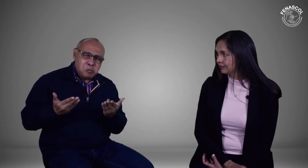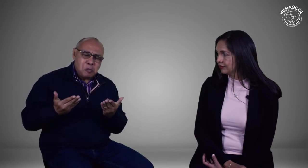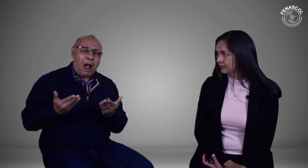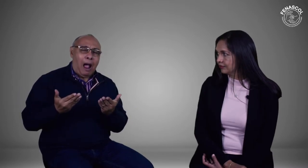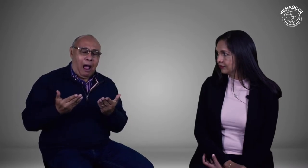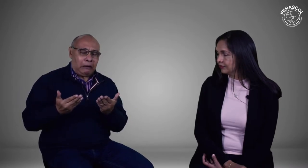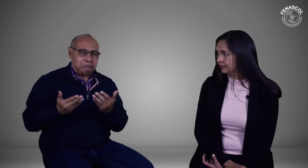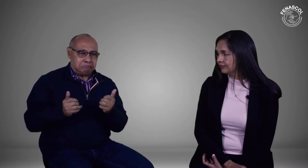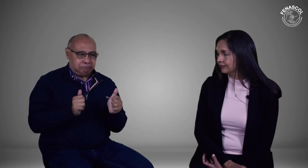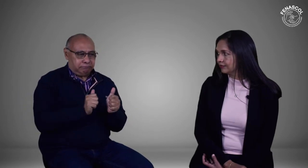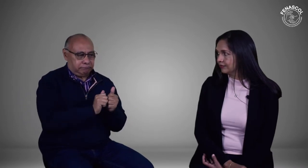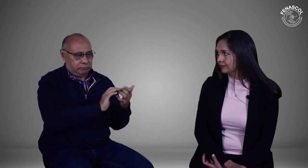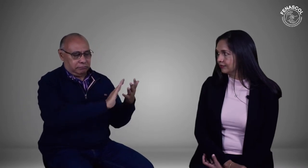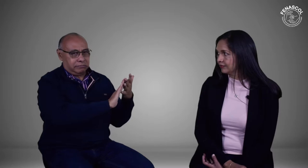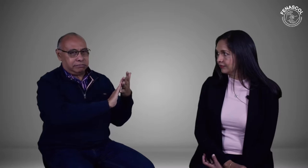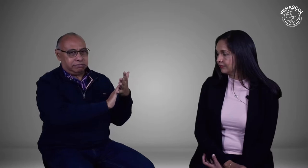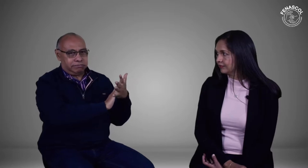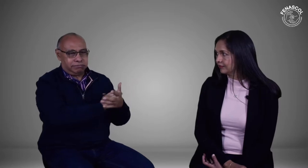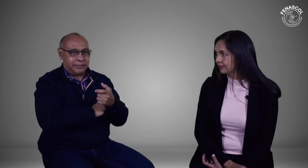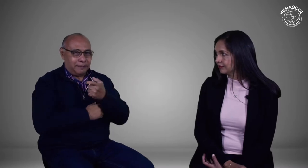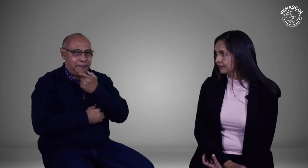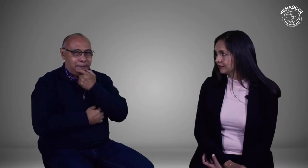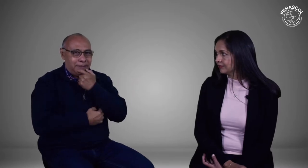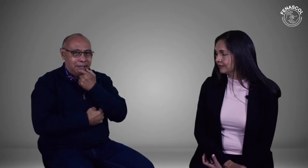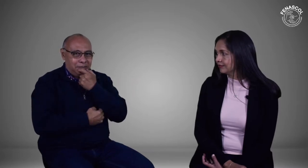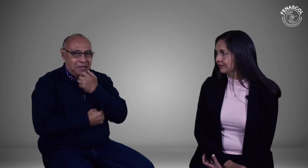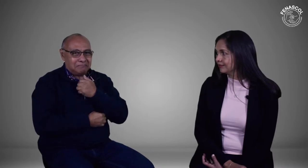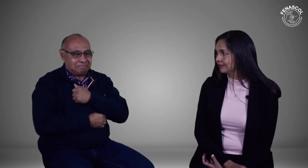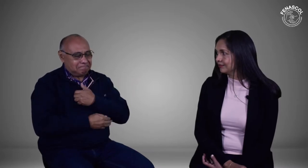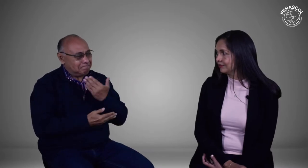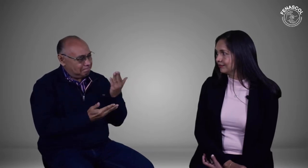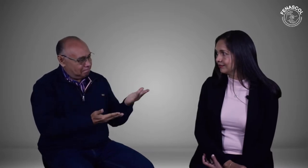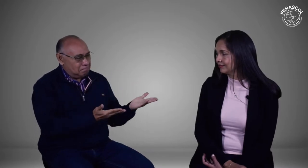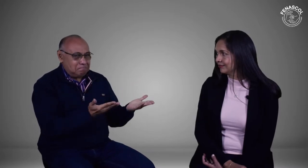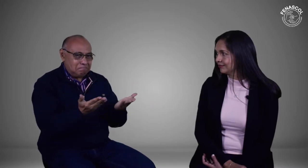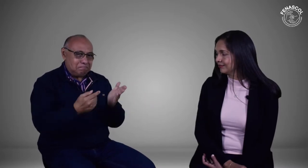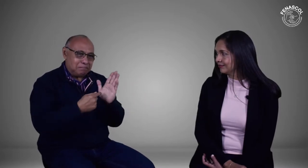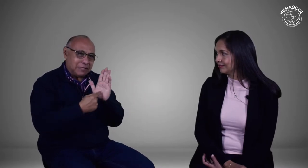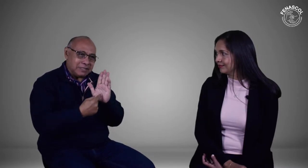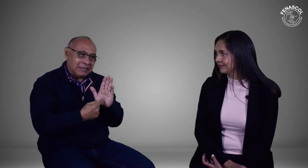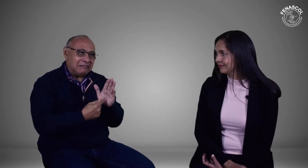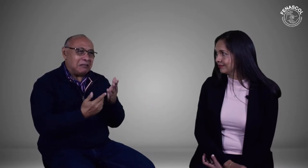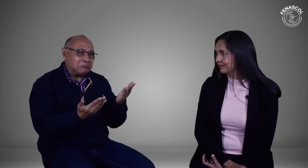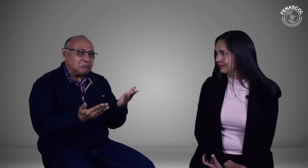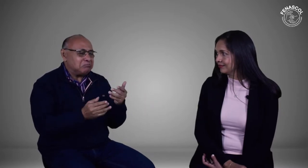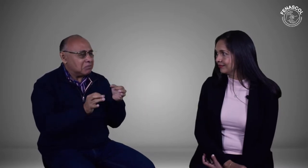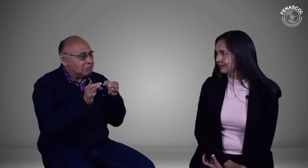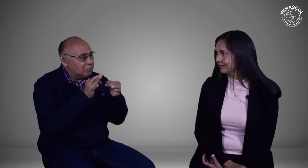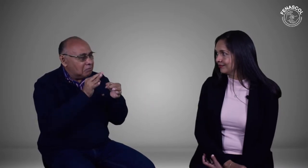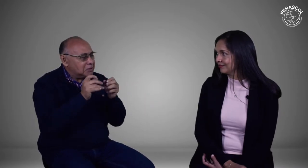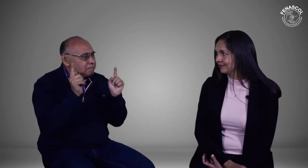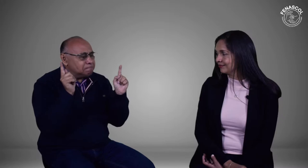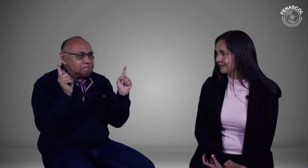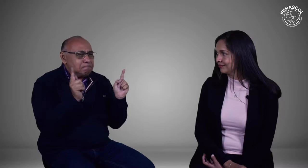Minerva para que nos presente y nos cuente brevemente de qué se trata. Nos explique un poco